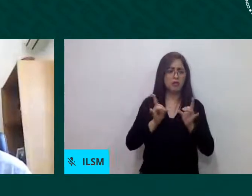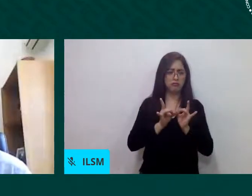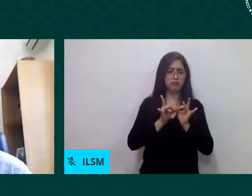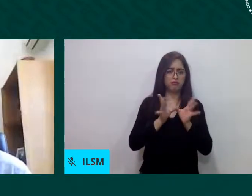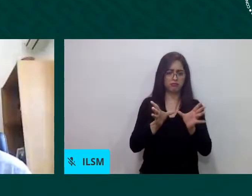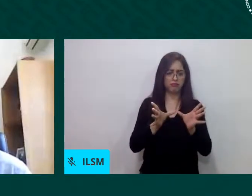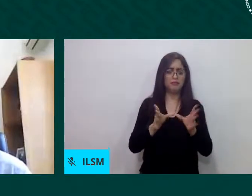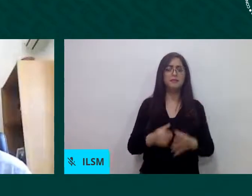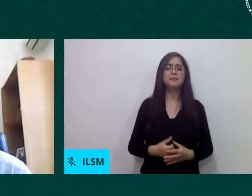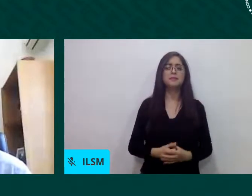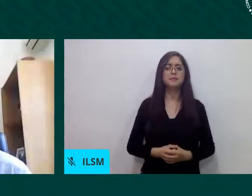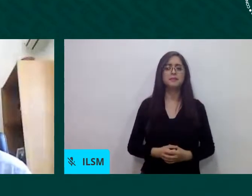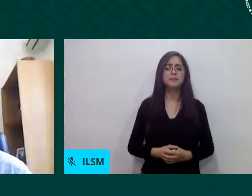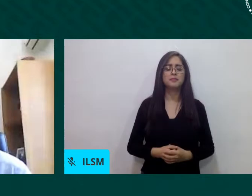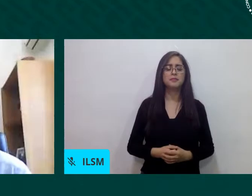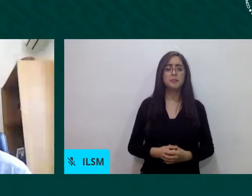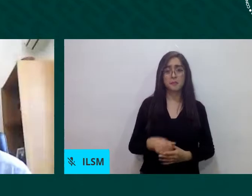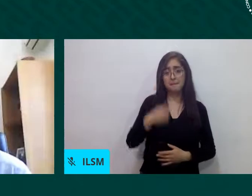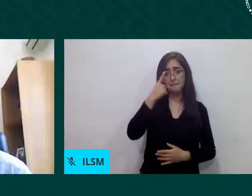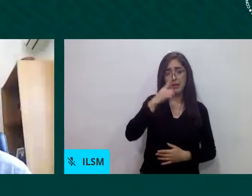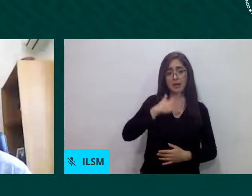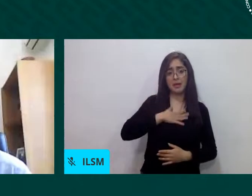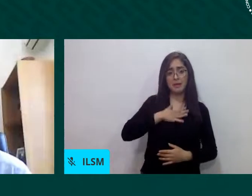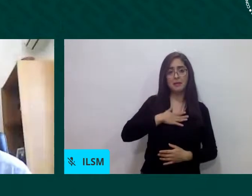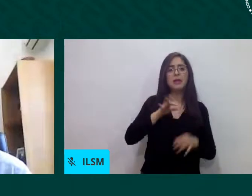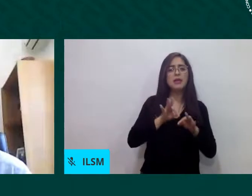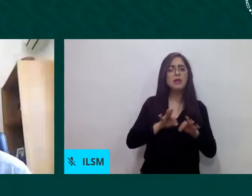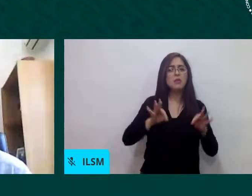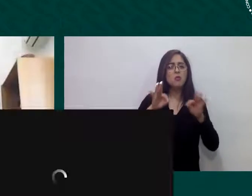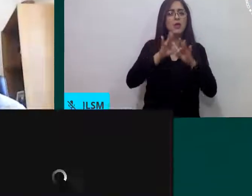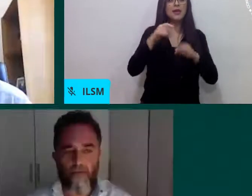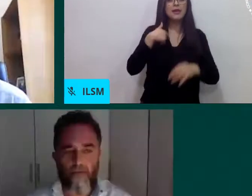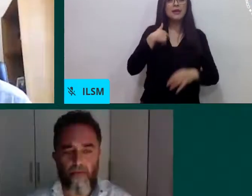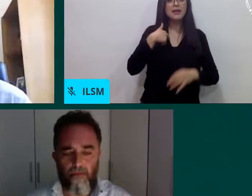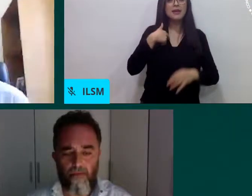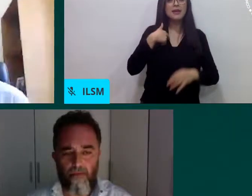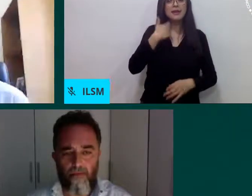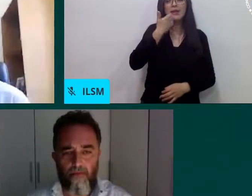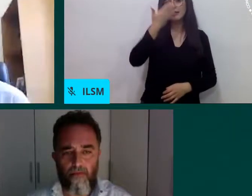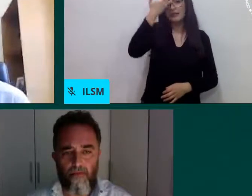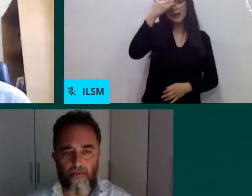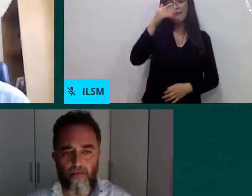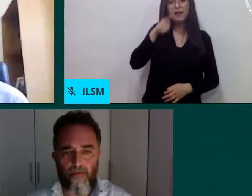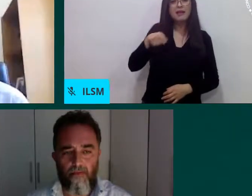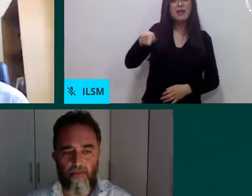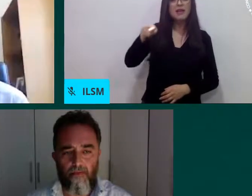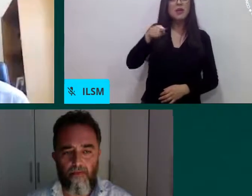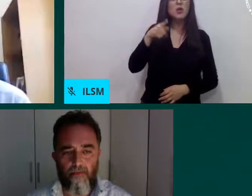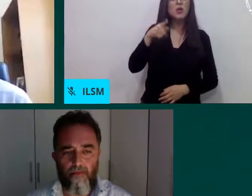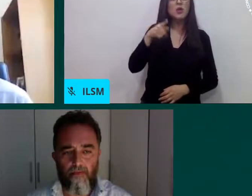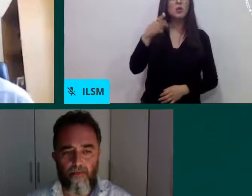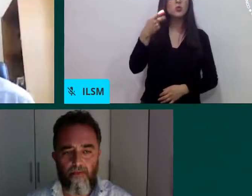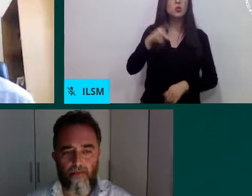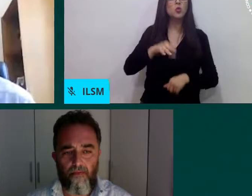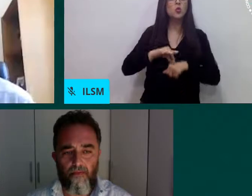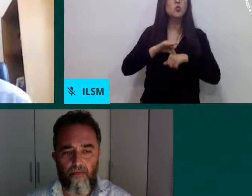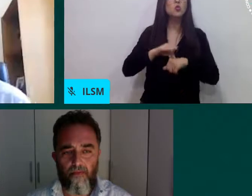conocer la experiencia que viene trabajando Lampedusa en Italia, junto con